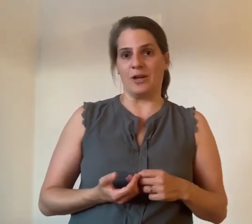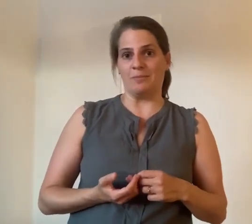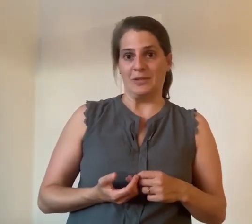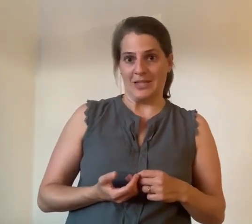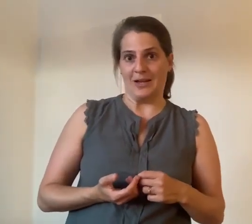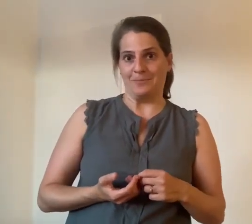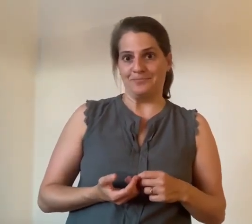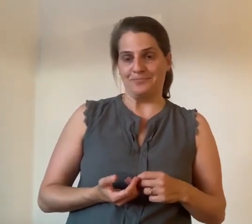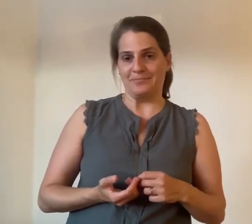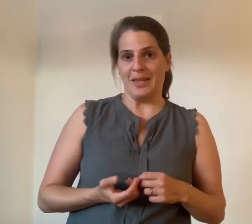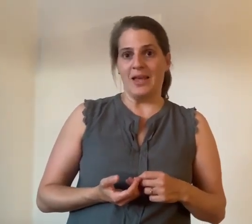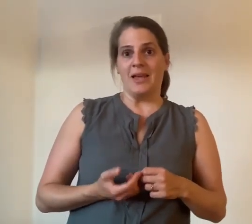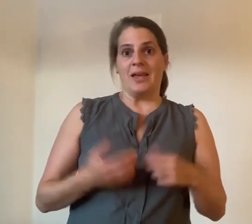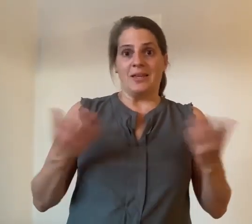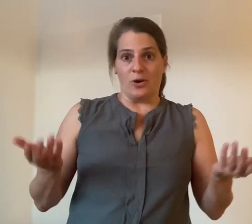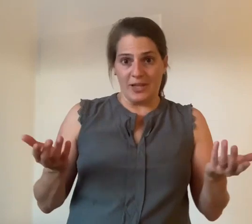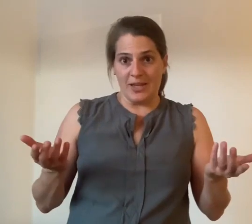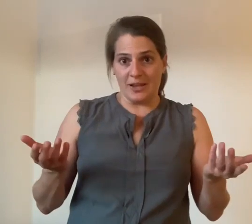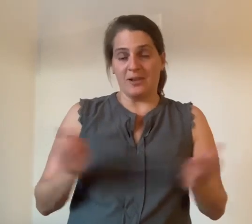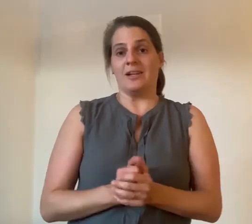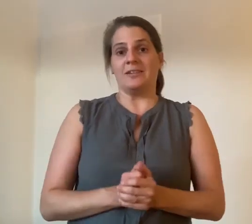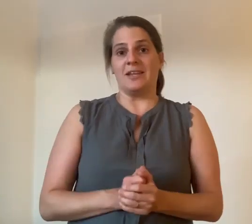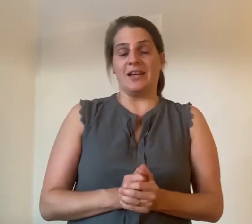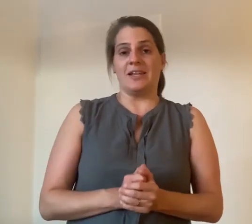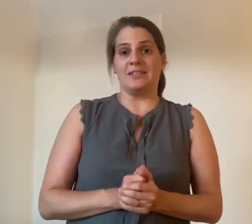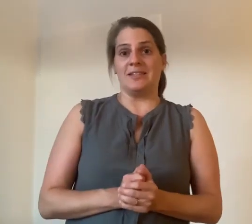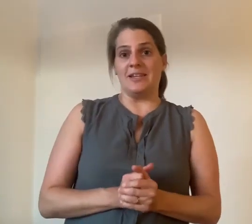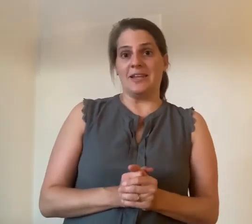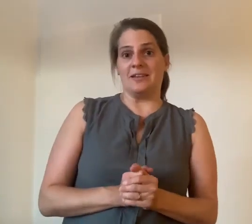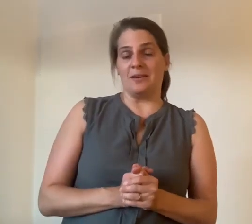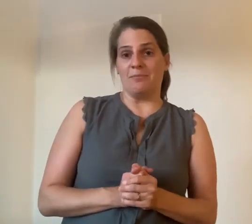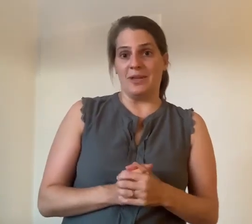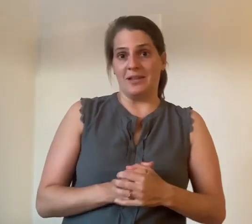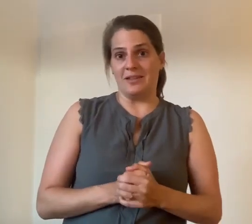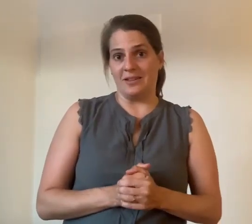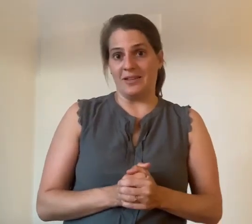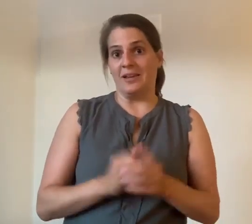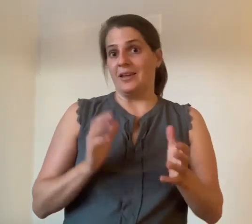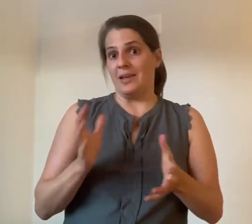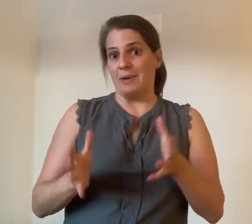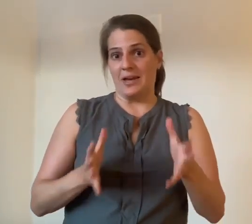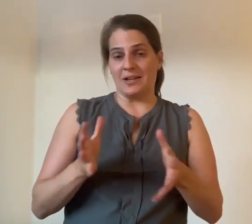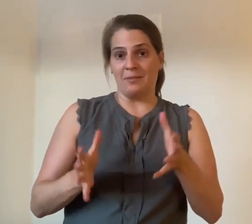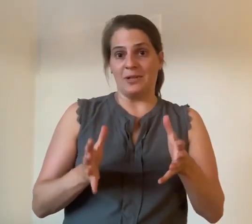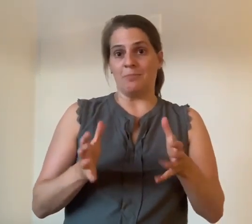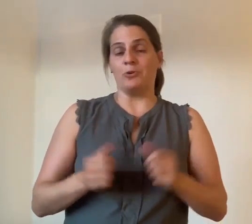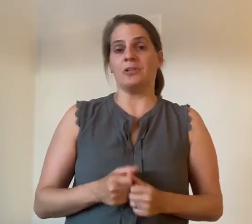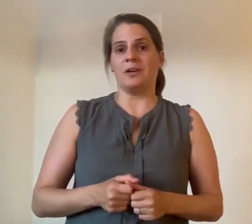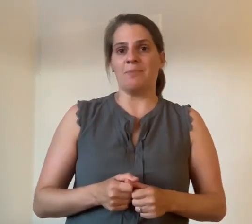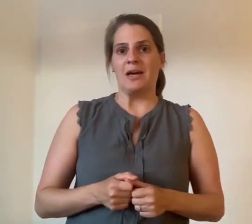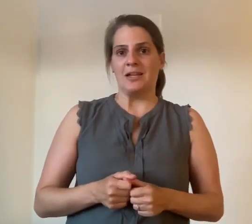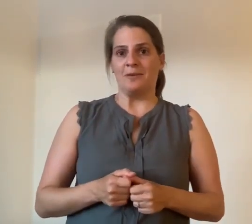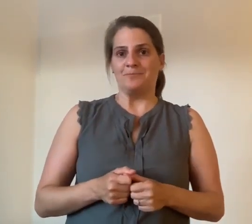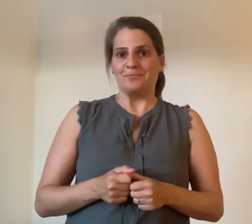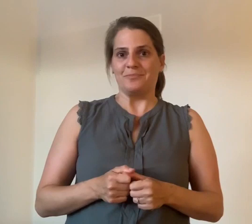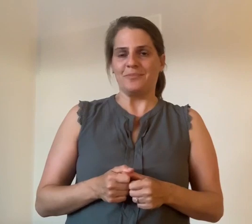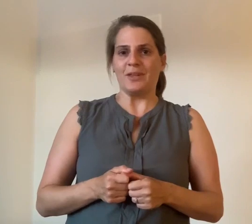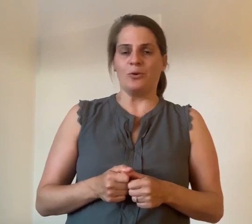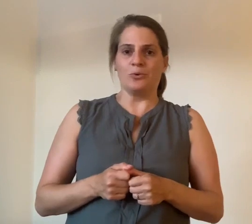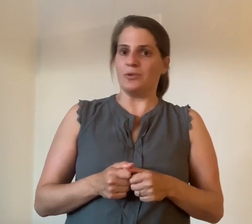einen sagen. Ja, ihr singt jetzt die Lieder mit den Gebärden, mit den Portagebärden und